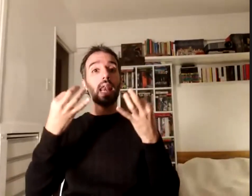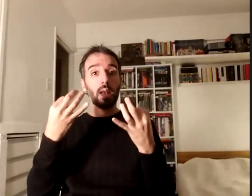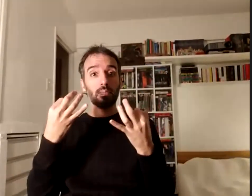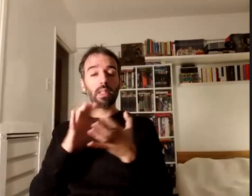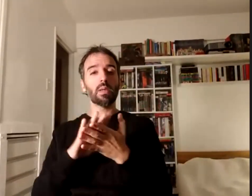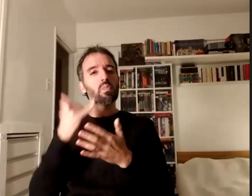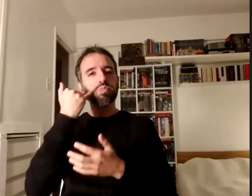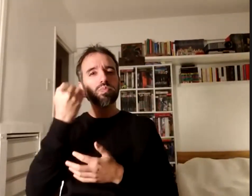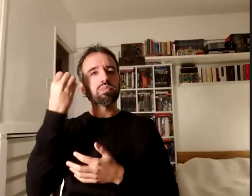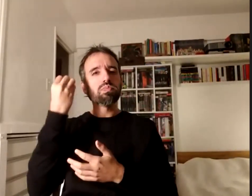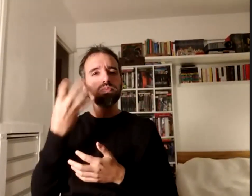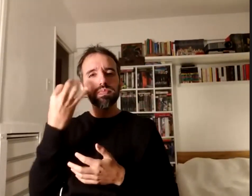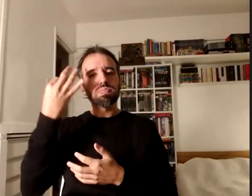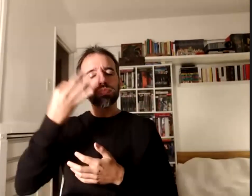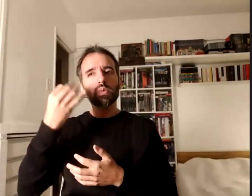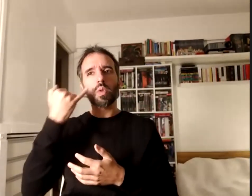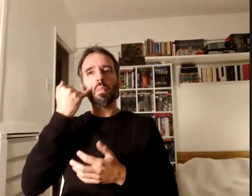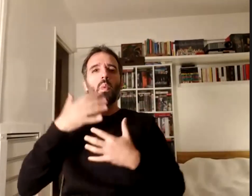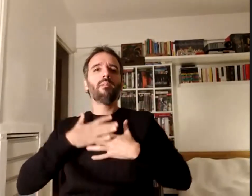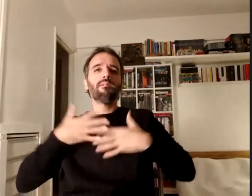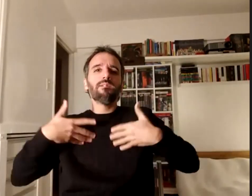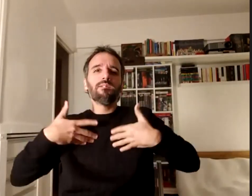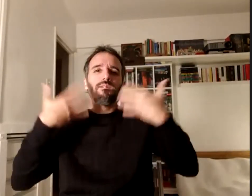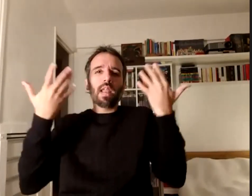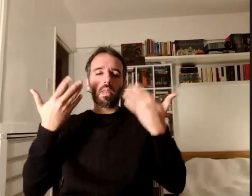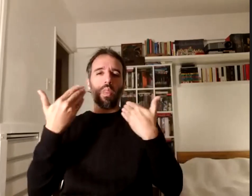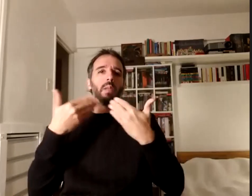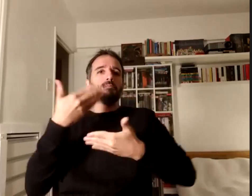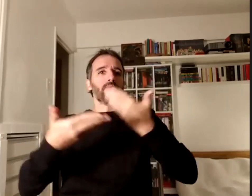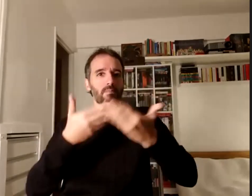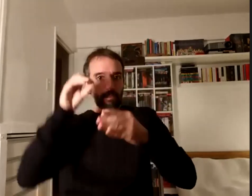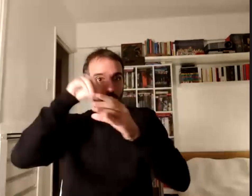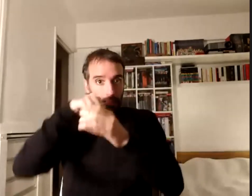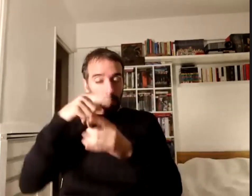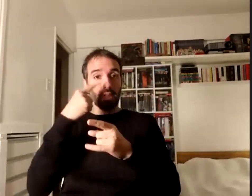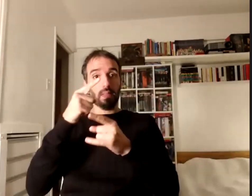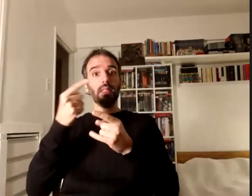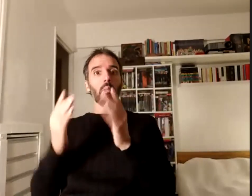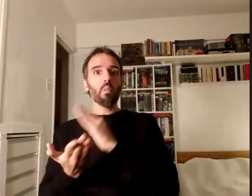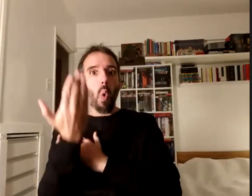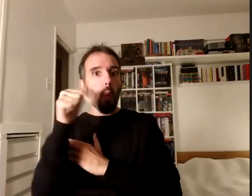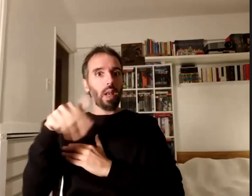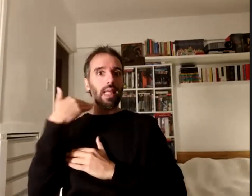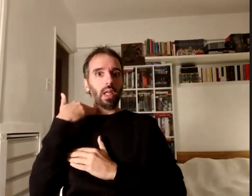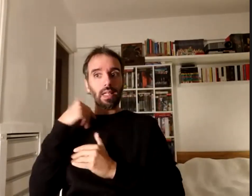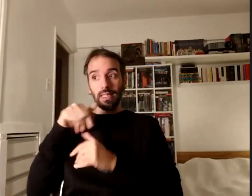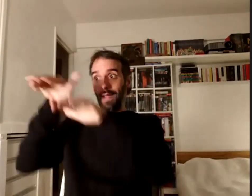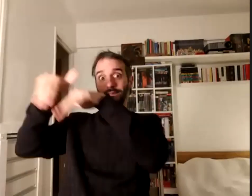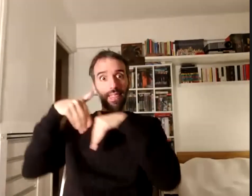y yo estoy muy feliz de haber podido participar de esta publicación que me hayan invitado a esos talleres